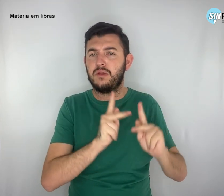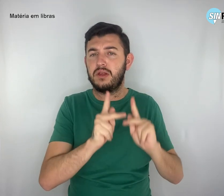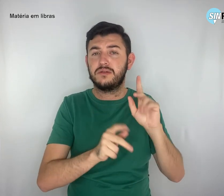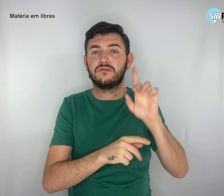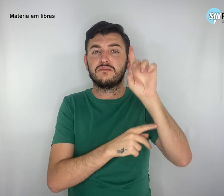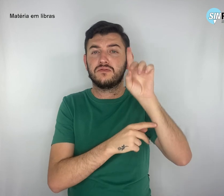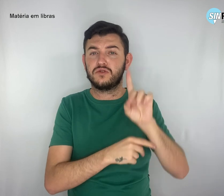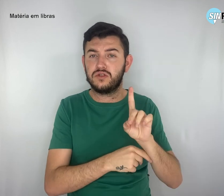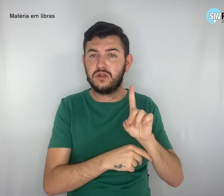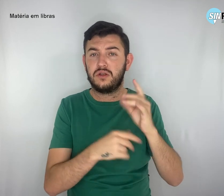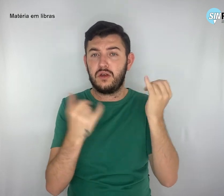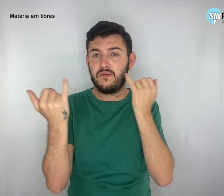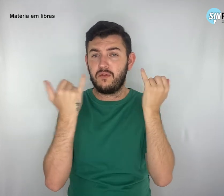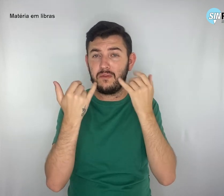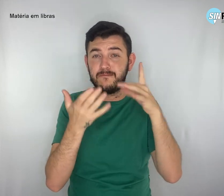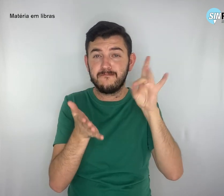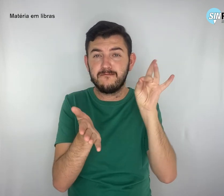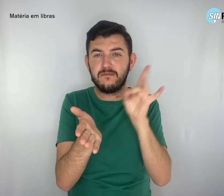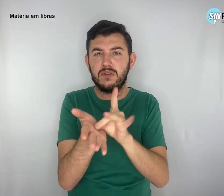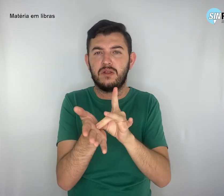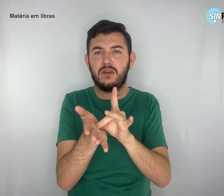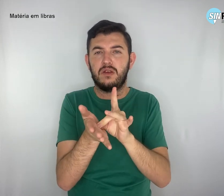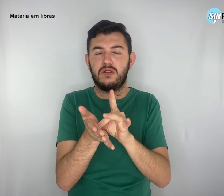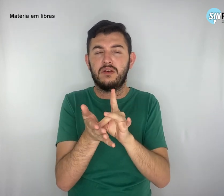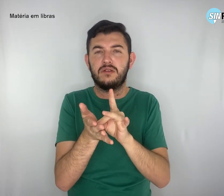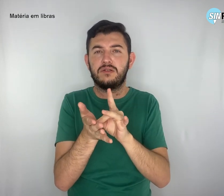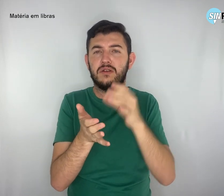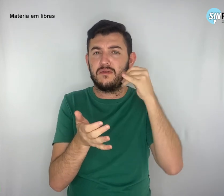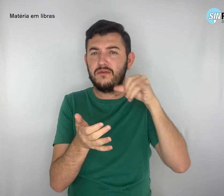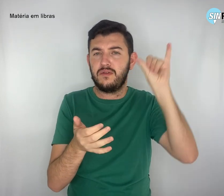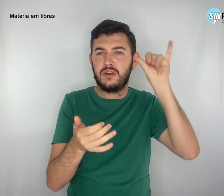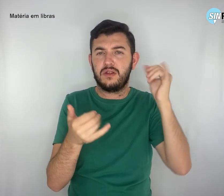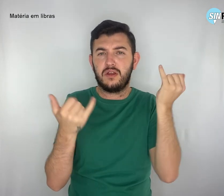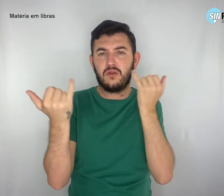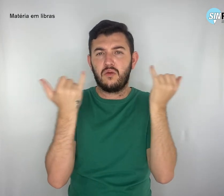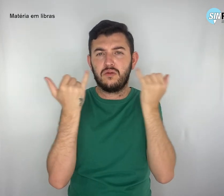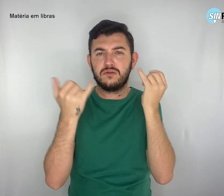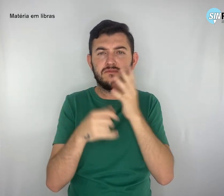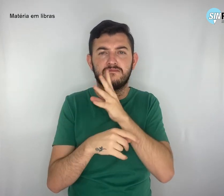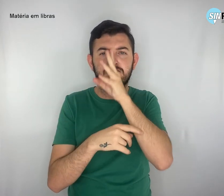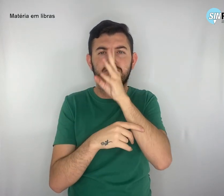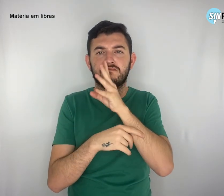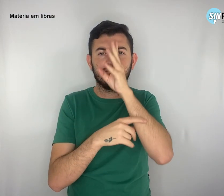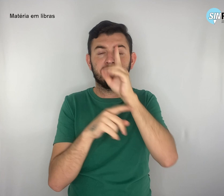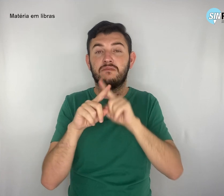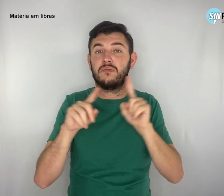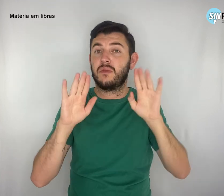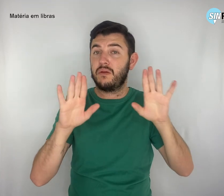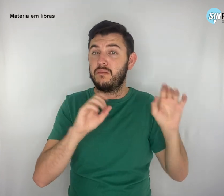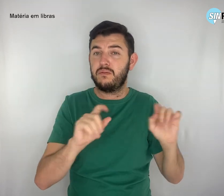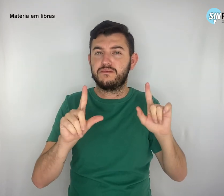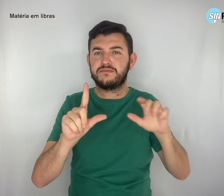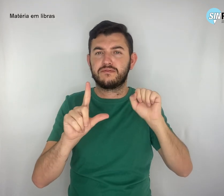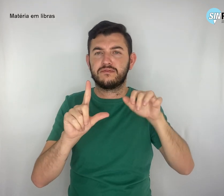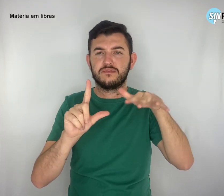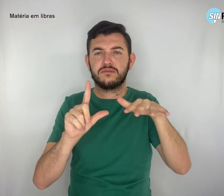à informação real sem notícias falsas. A mídia que não publica fake news tem